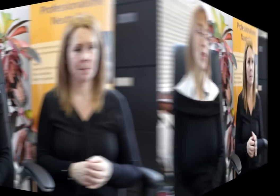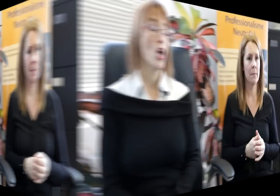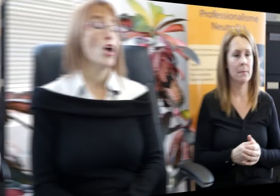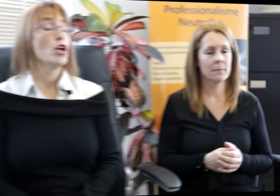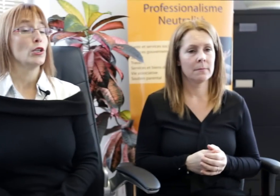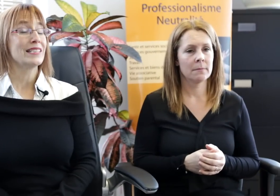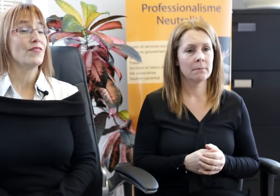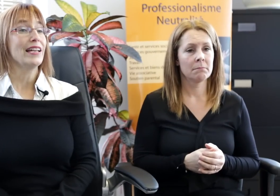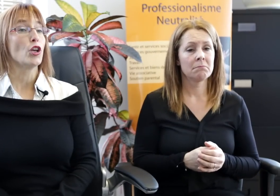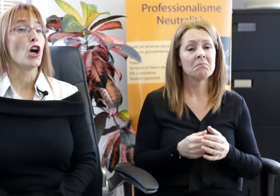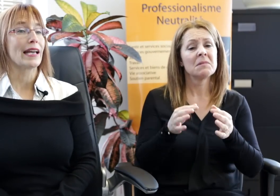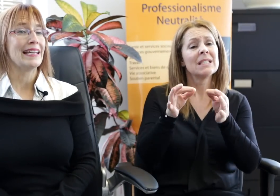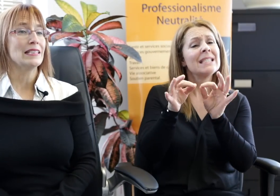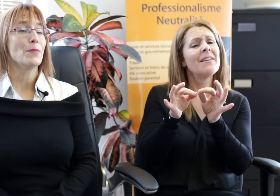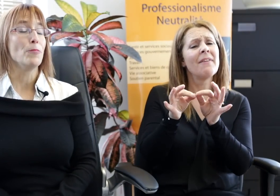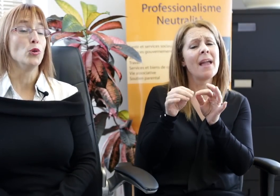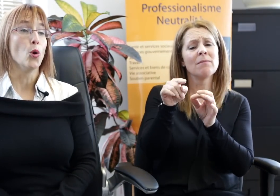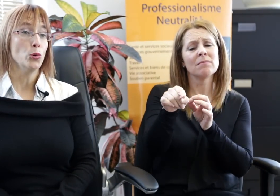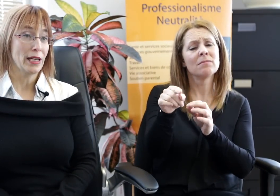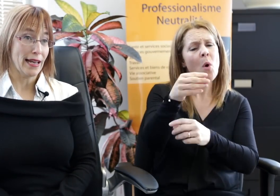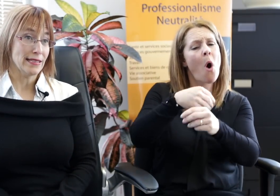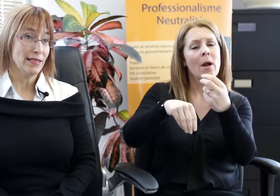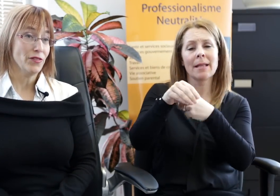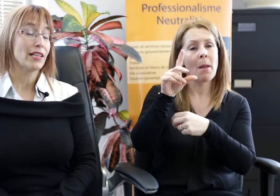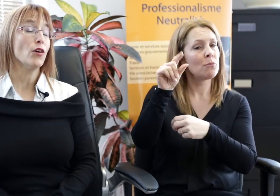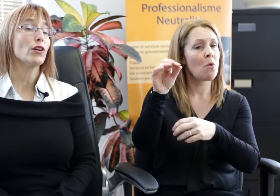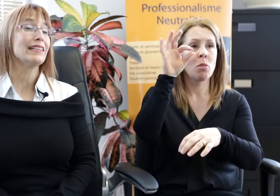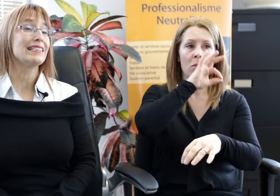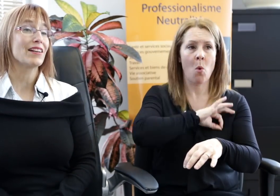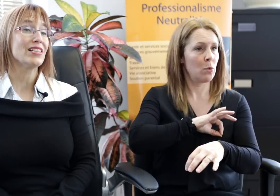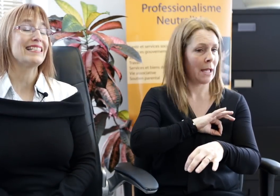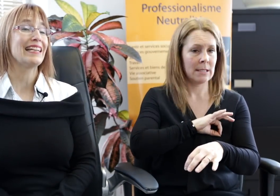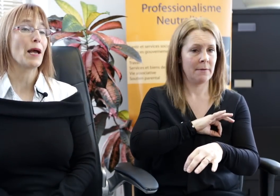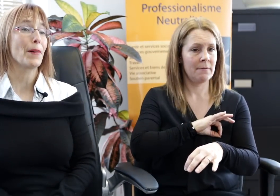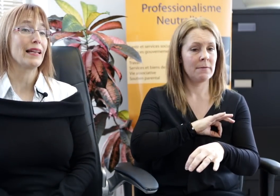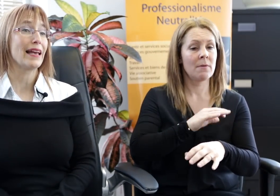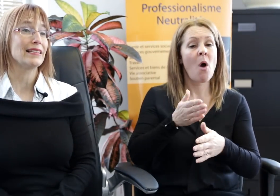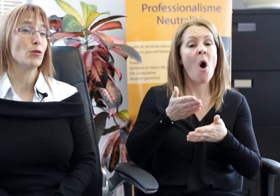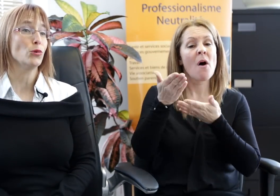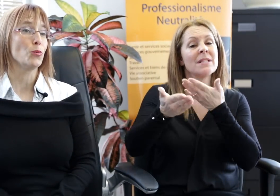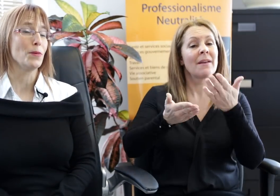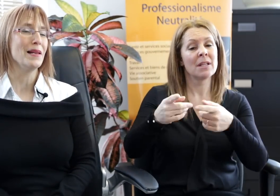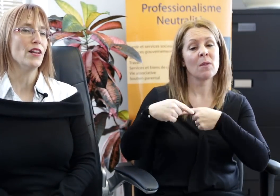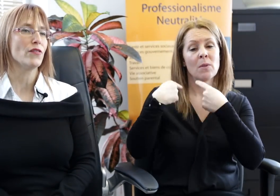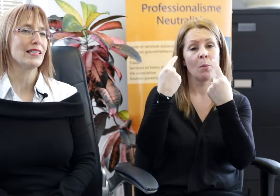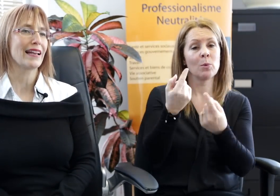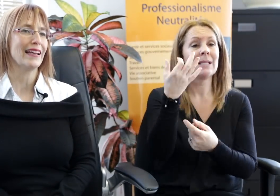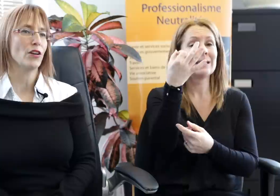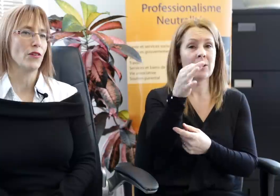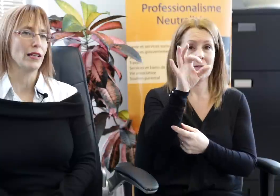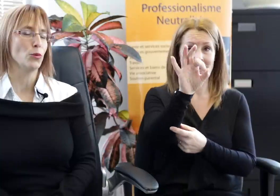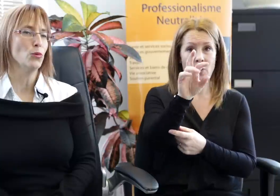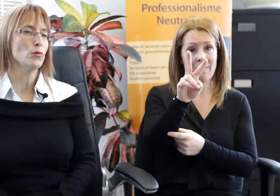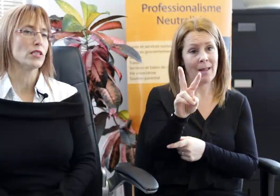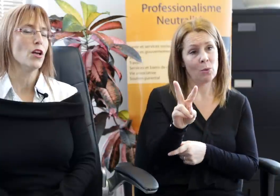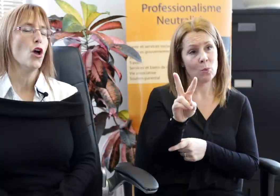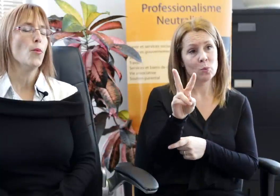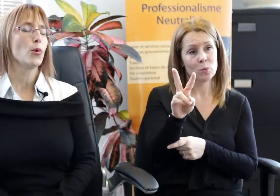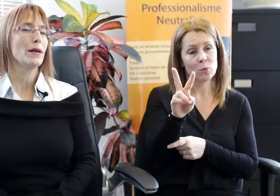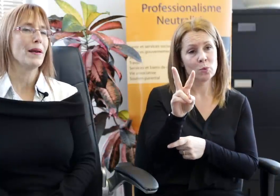Le CIVET est un organisme à but non lucratif qui offre des services d'interprétation depuis 1992 pour les